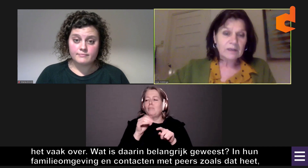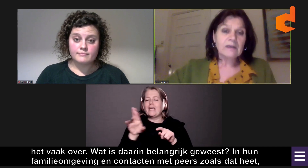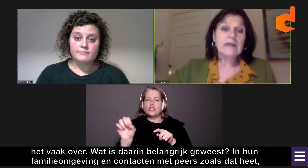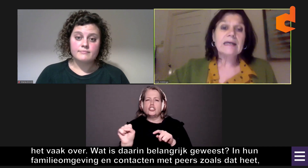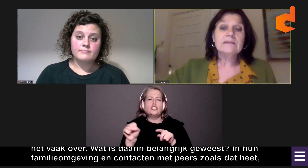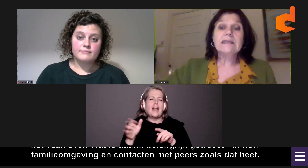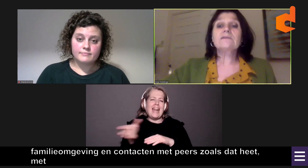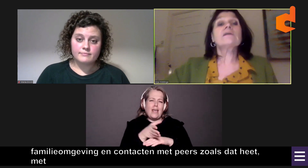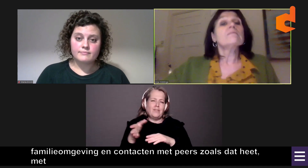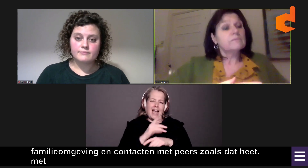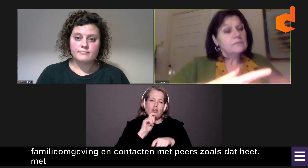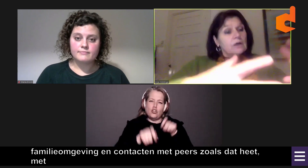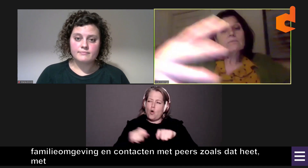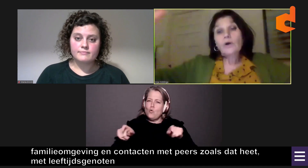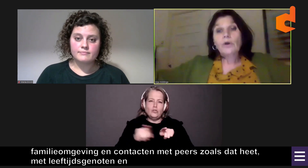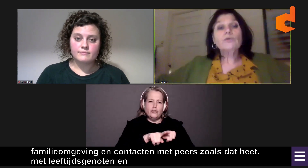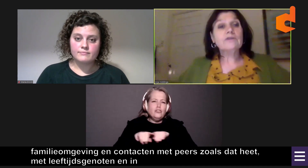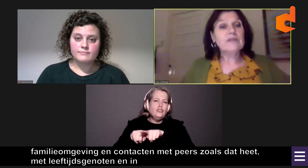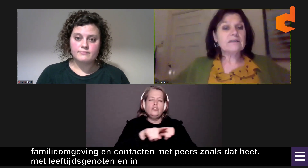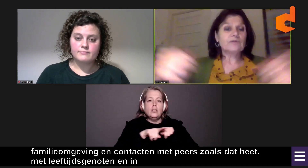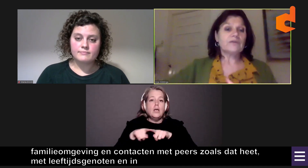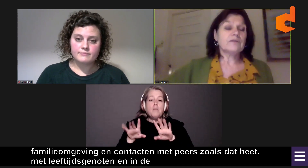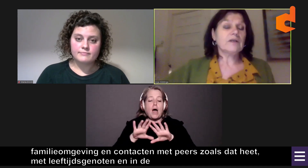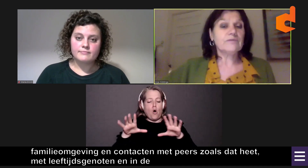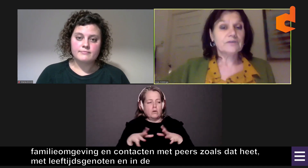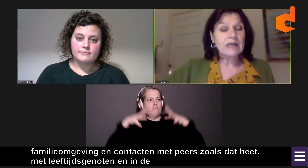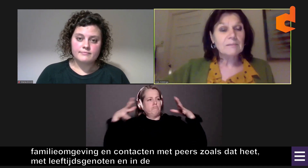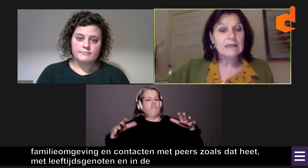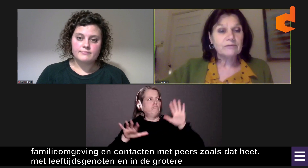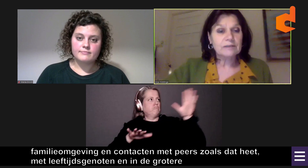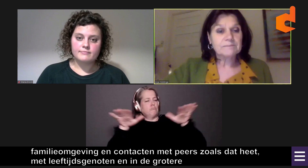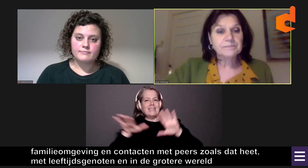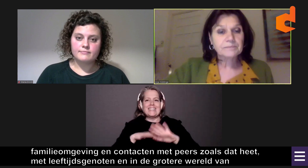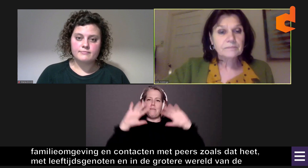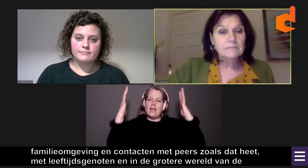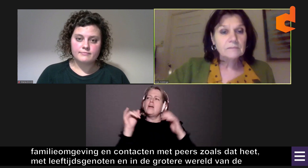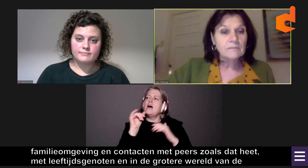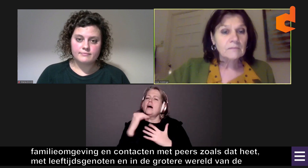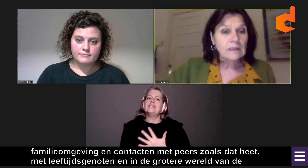en in de grotere wereld van de samenleving.